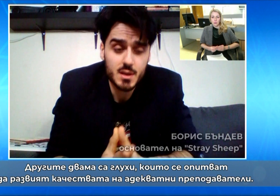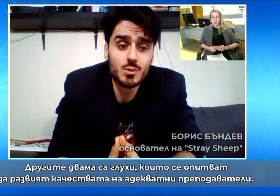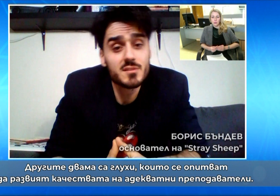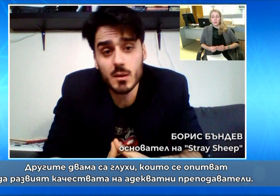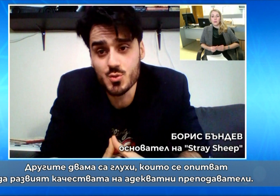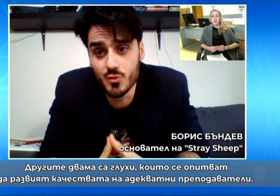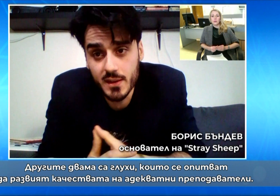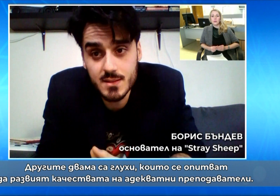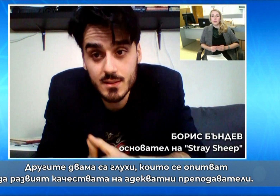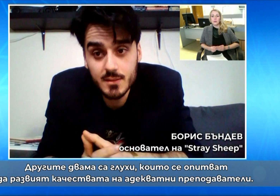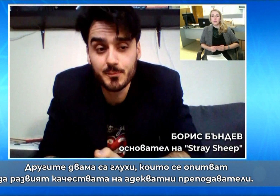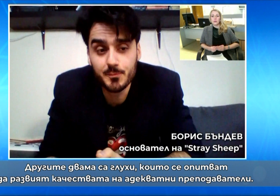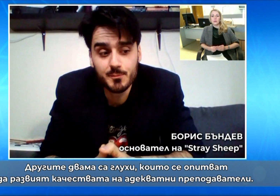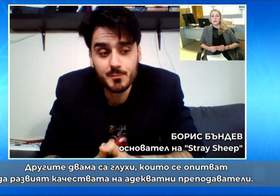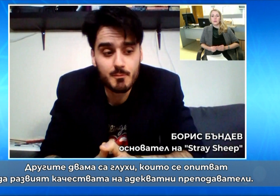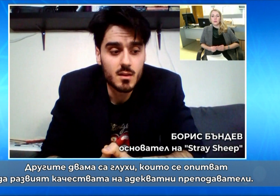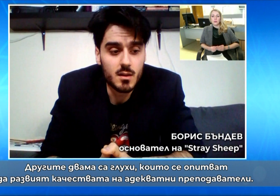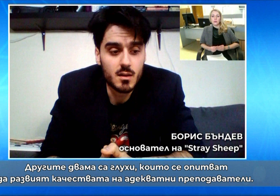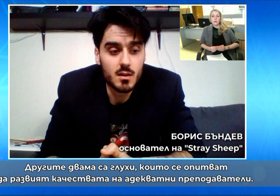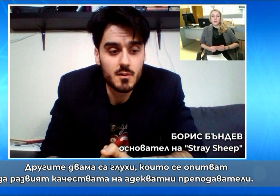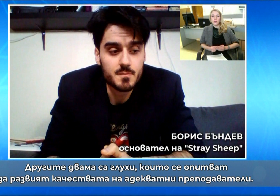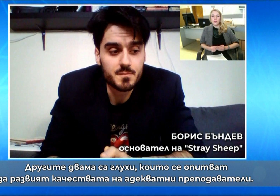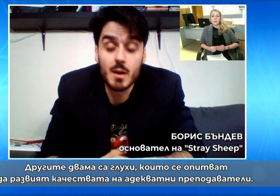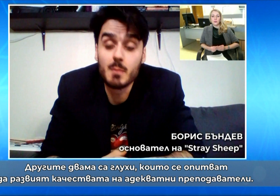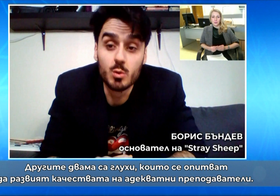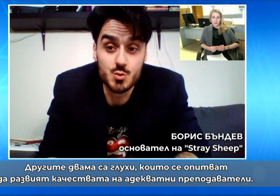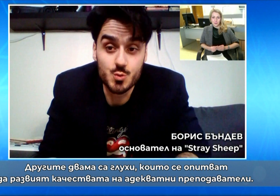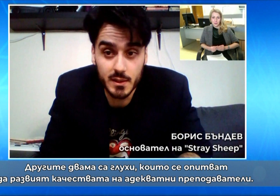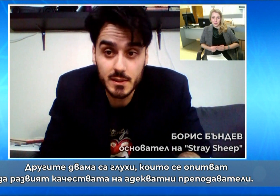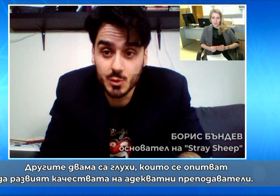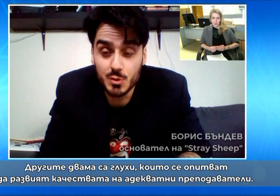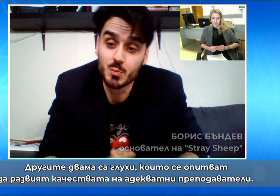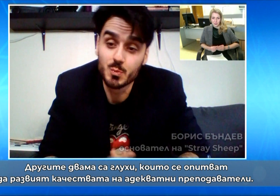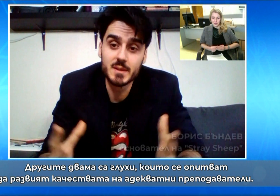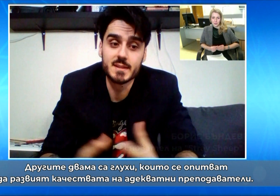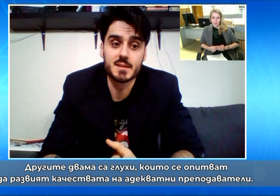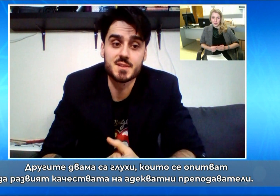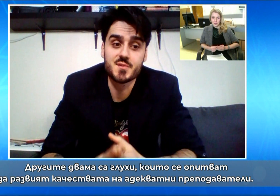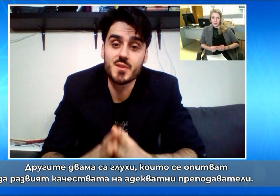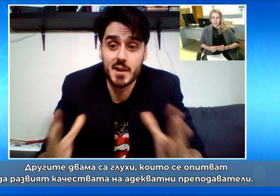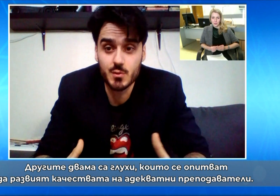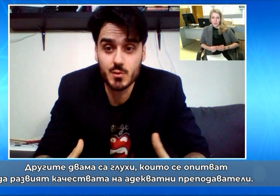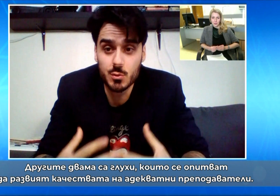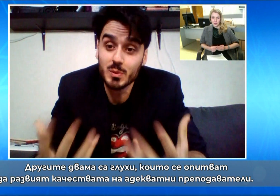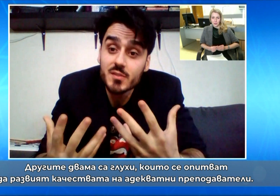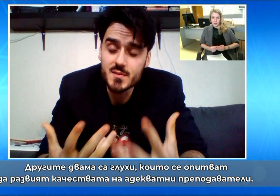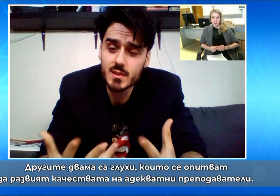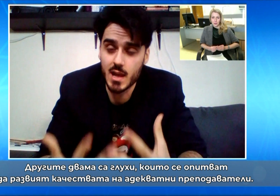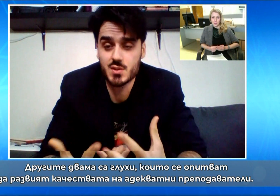Други 2 човека са 2 многухи човека, които се опитват да развият качеството